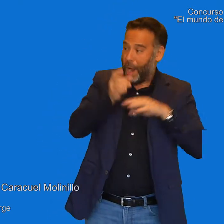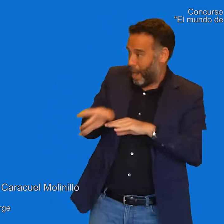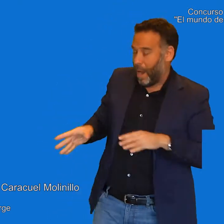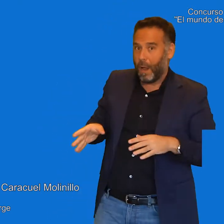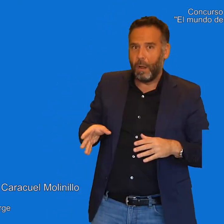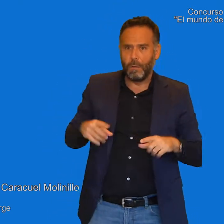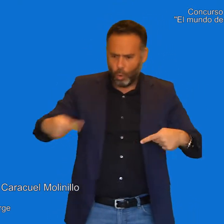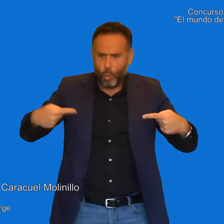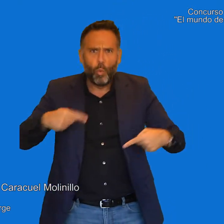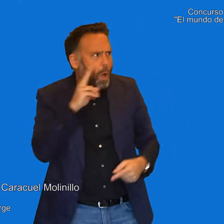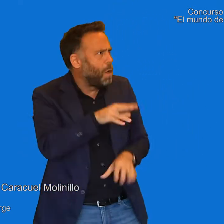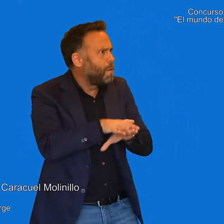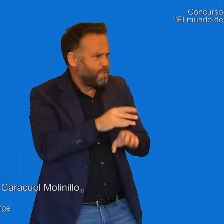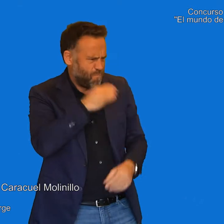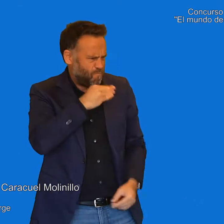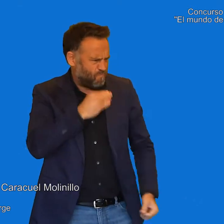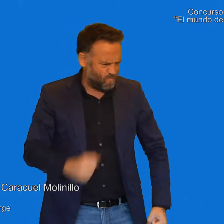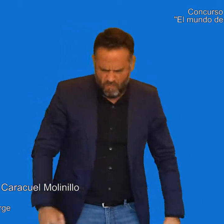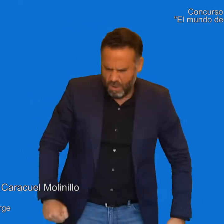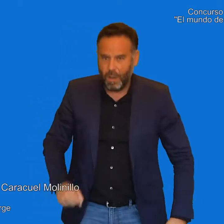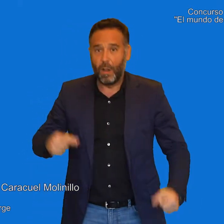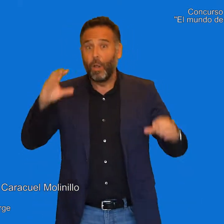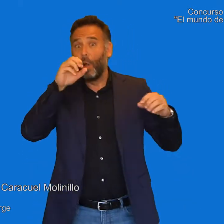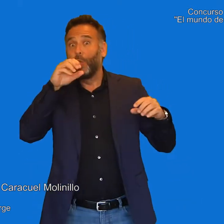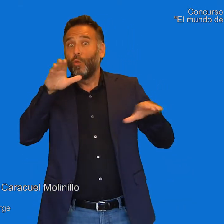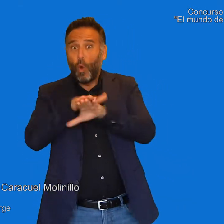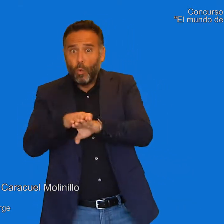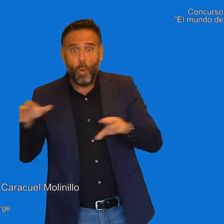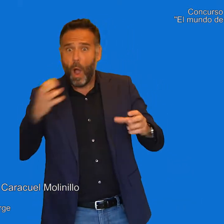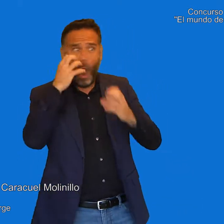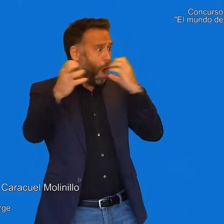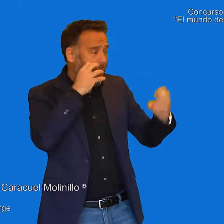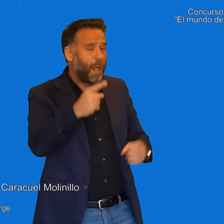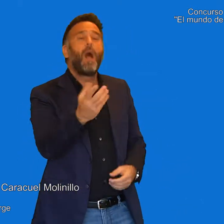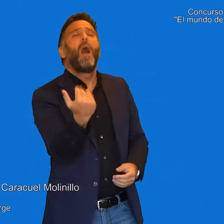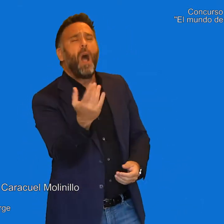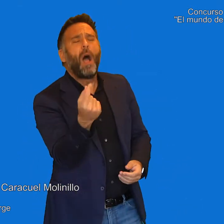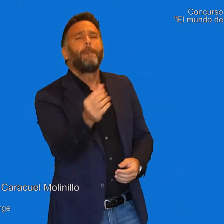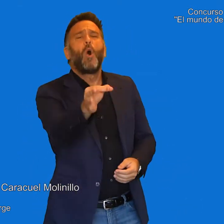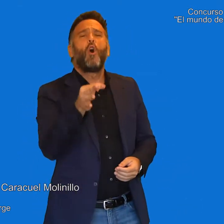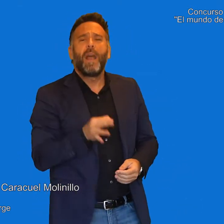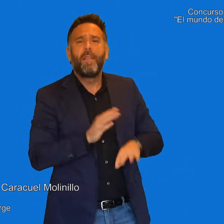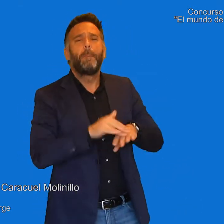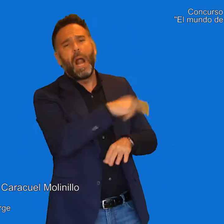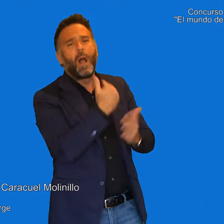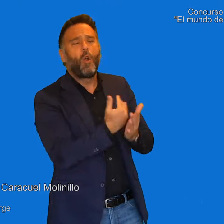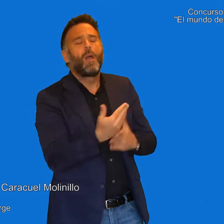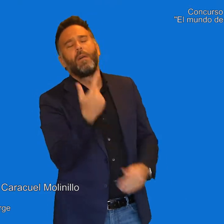otra tortuga se enfadó mucho y todas las tortugas dijeron gritando, danos nuestra recompensa para el colegio.